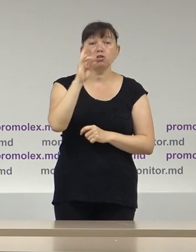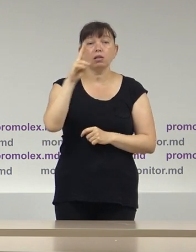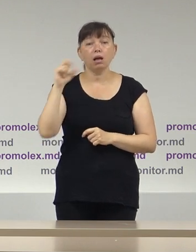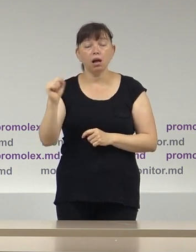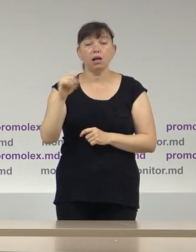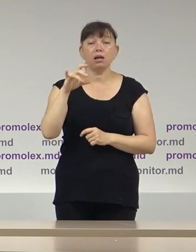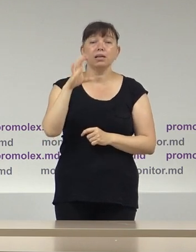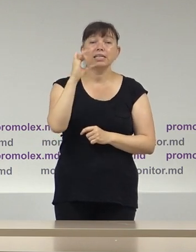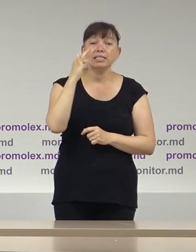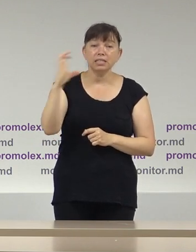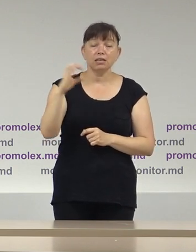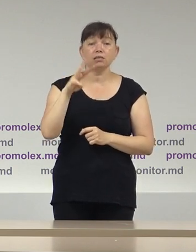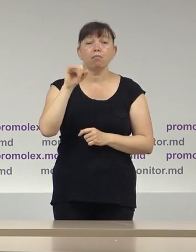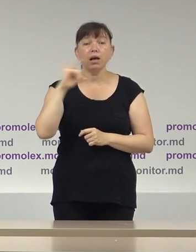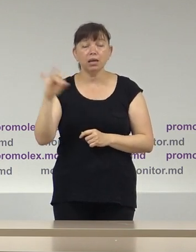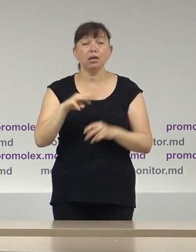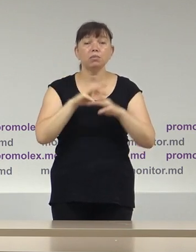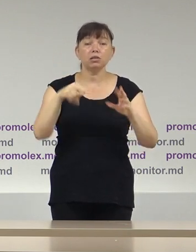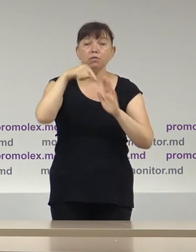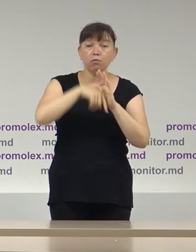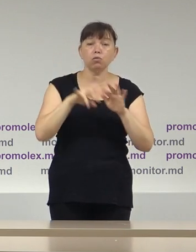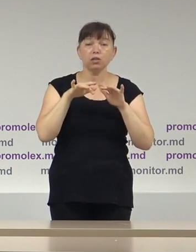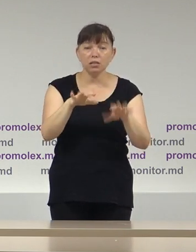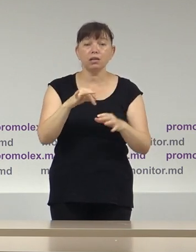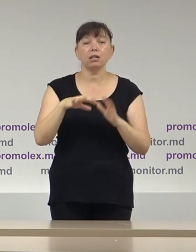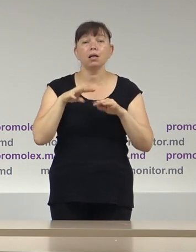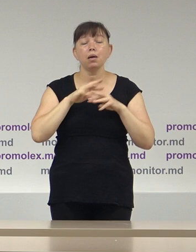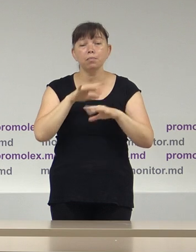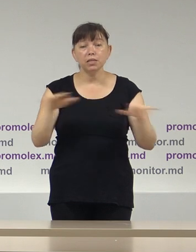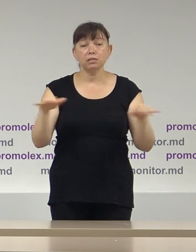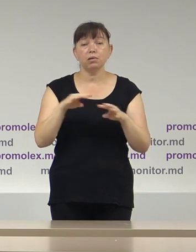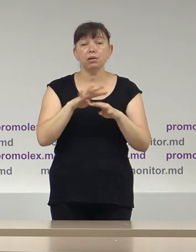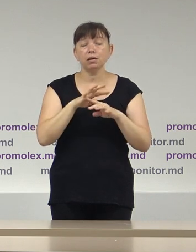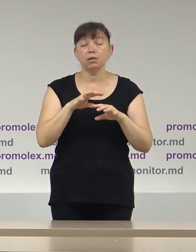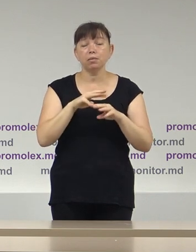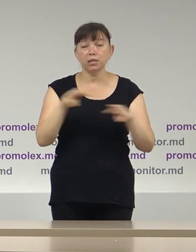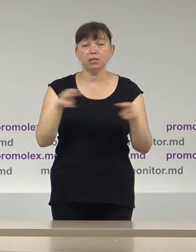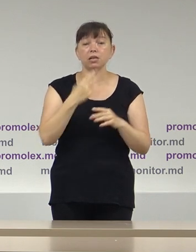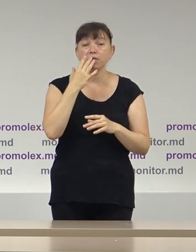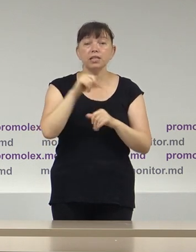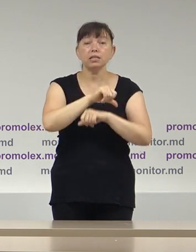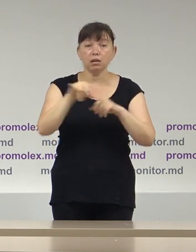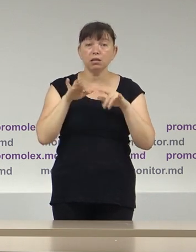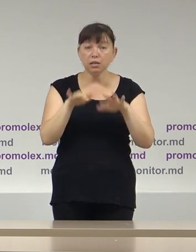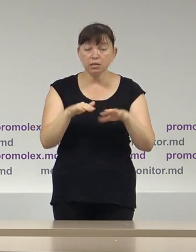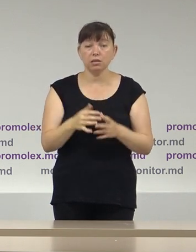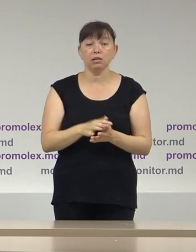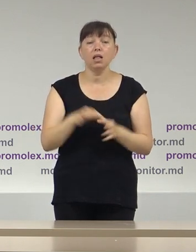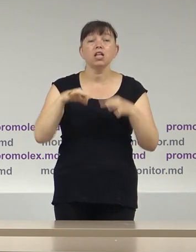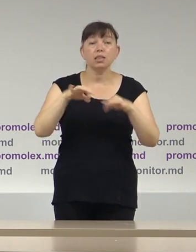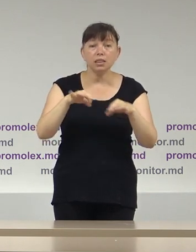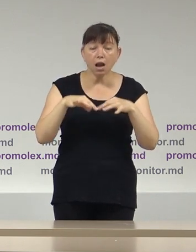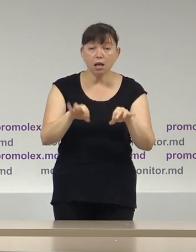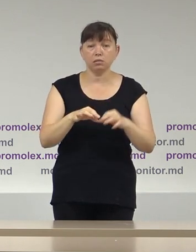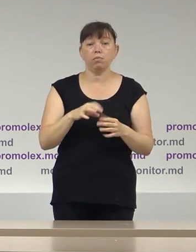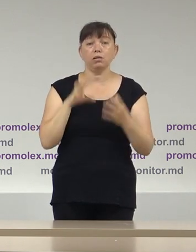MAI, Procuratura Generală, Ministerul Afacitori Externi și Integrările Europene și ANTA, Agenția Națională Transporturilor